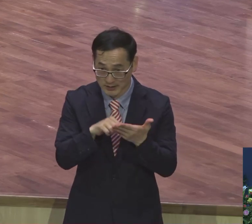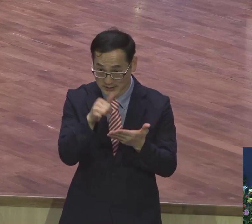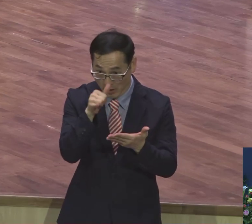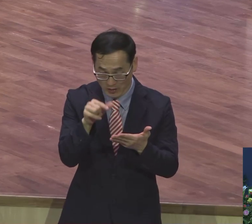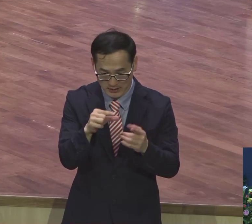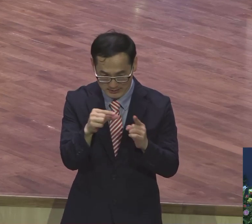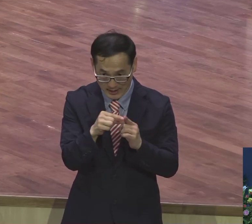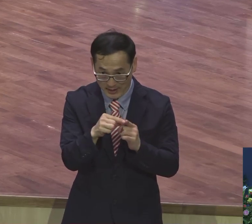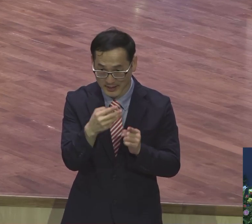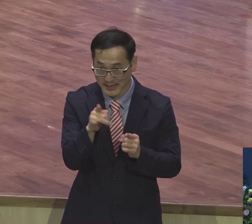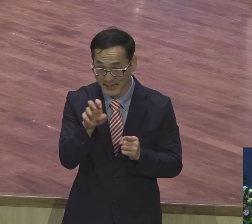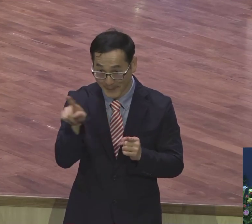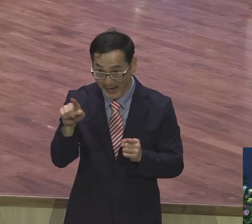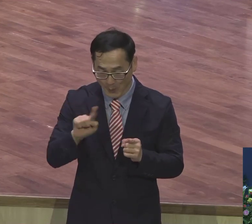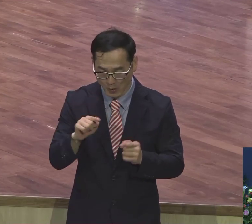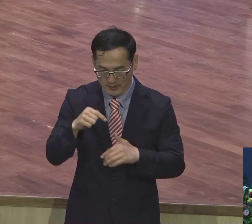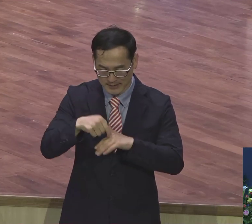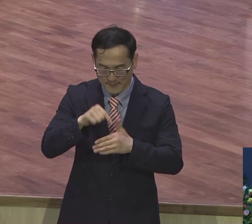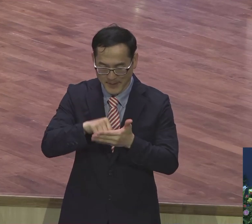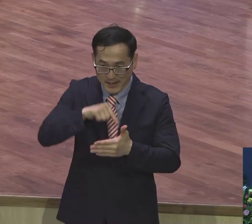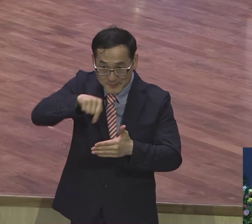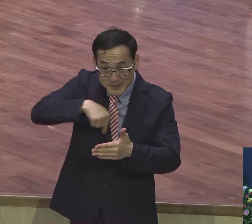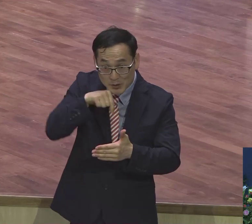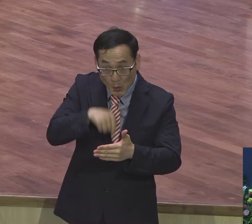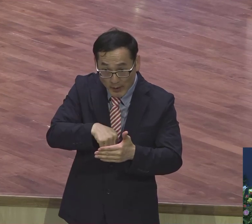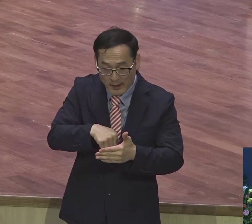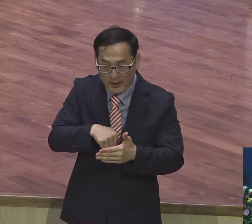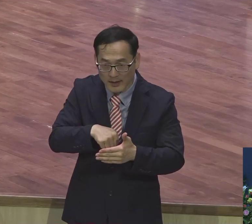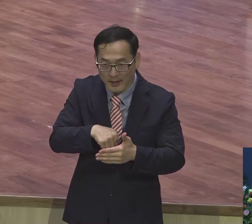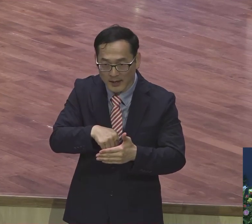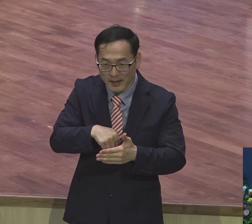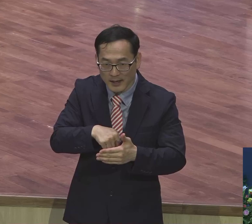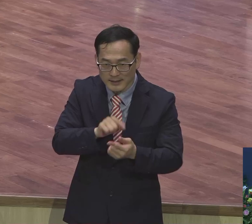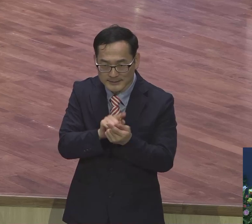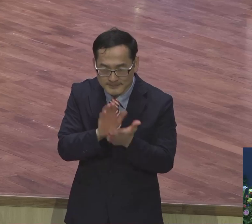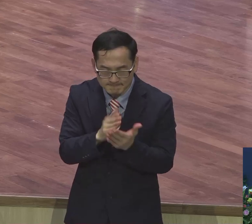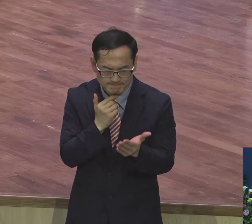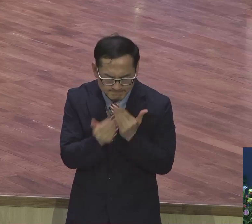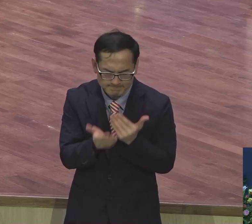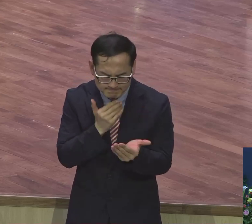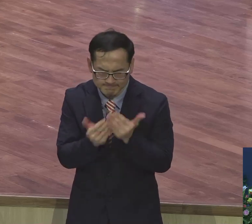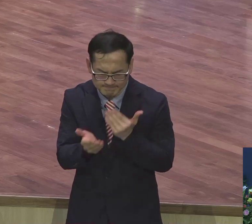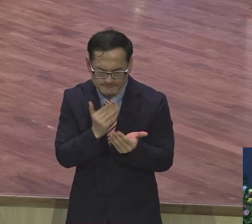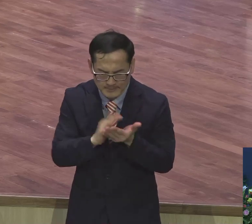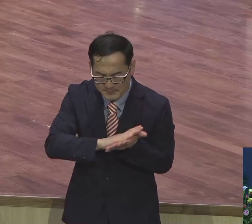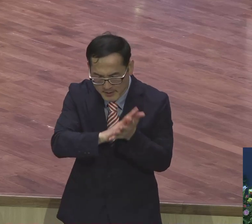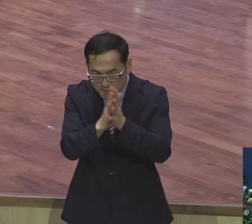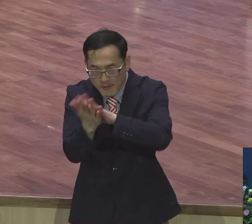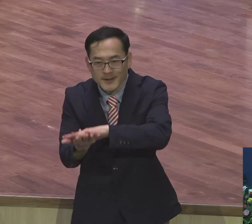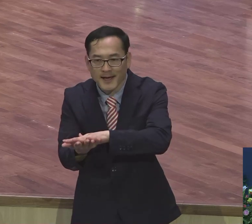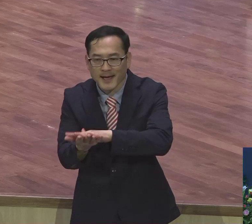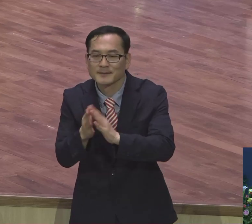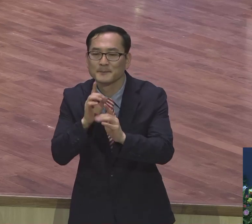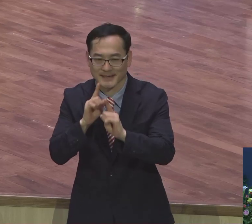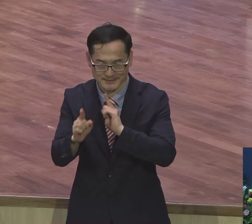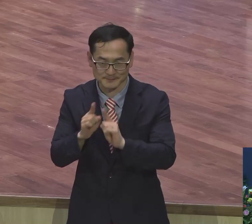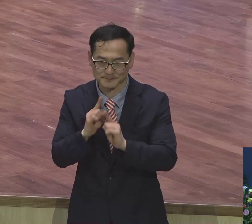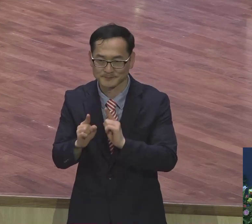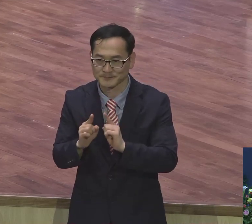말씀이 아니라 내 가슴 속에 직접 부딪혀서 변화를 일으키는 말씀